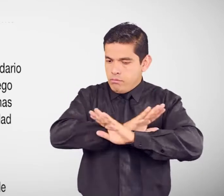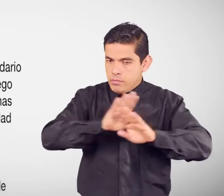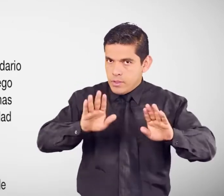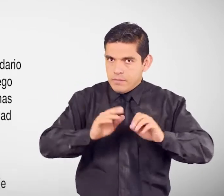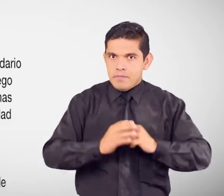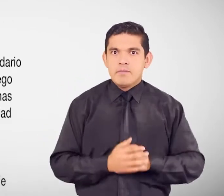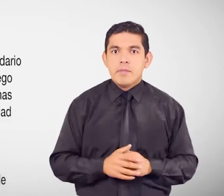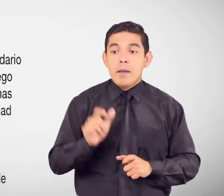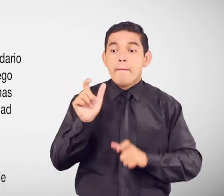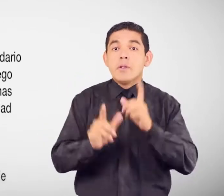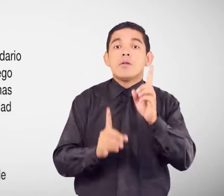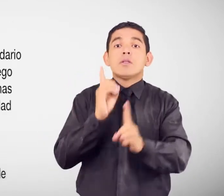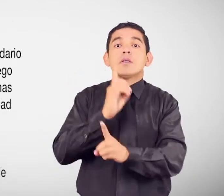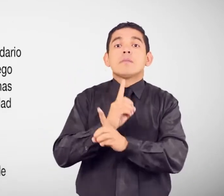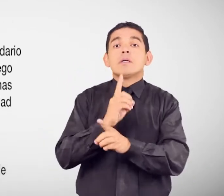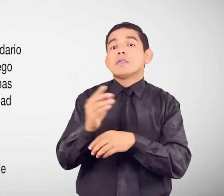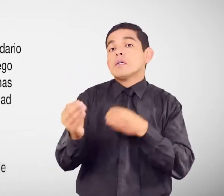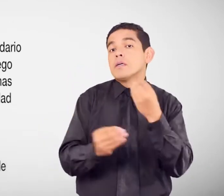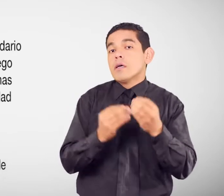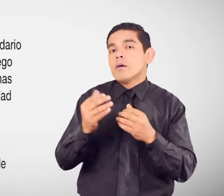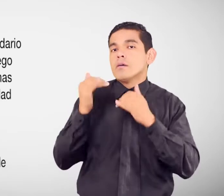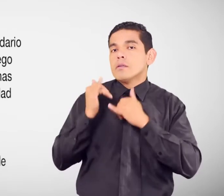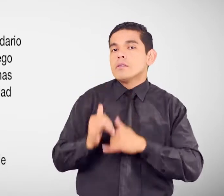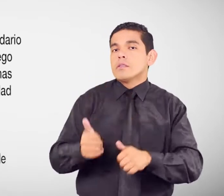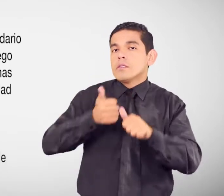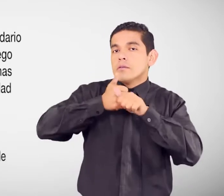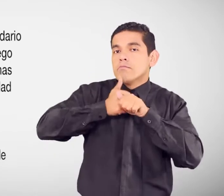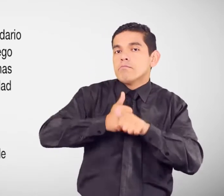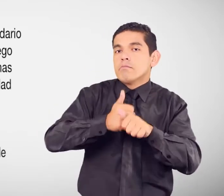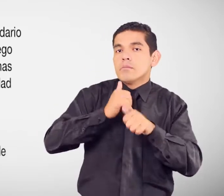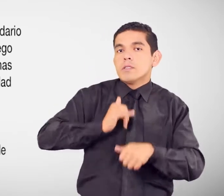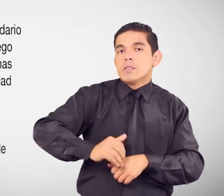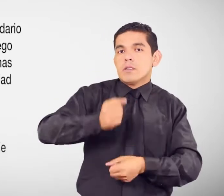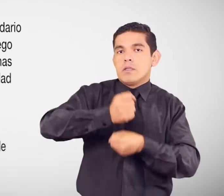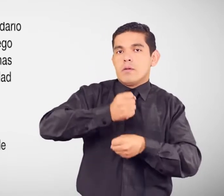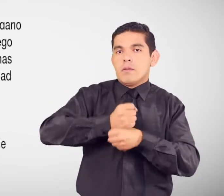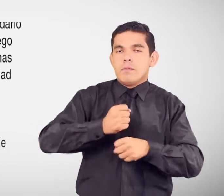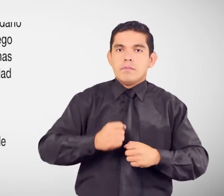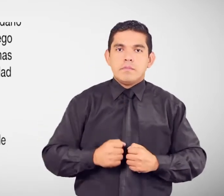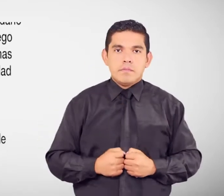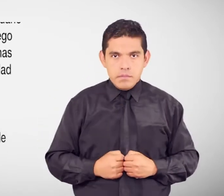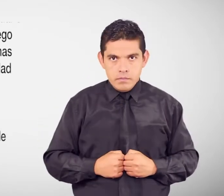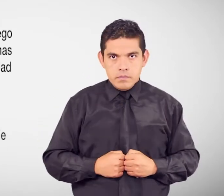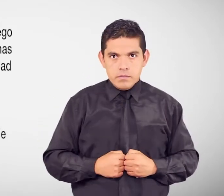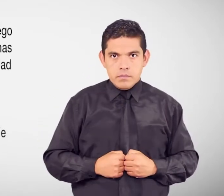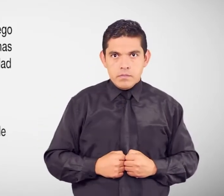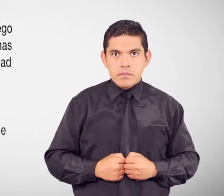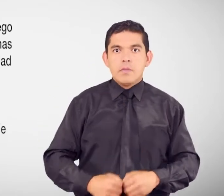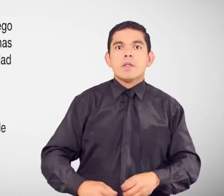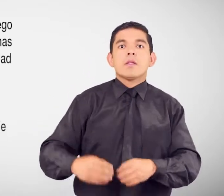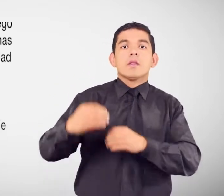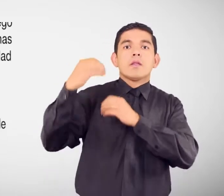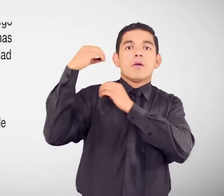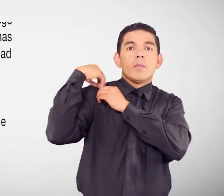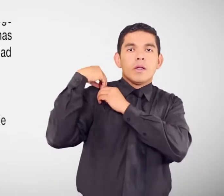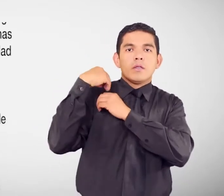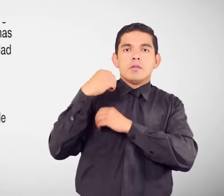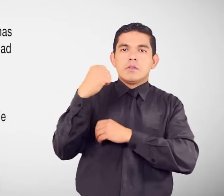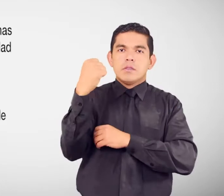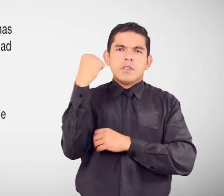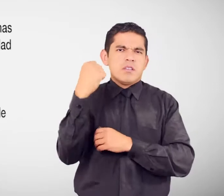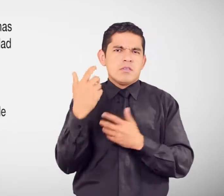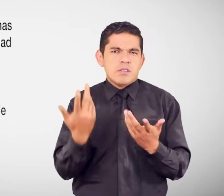personas con discapacidad Gozarán de estabilidad especial en el trabajo Derechos y obligaciones Disponer de las